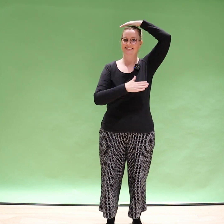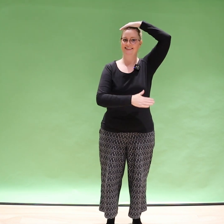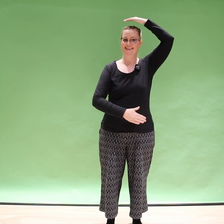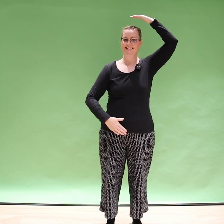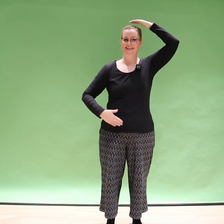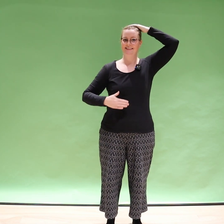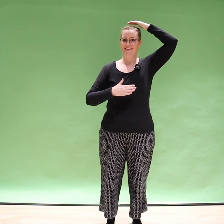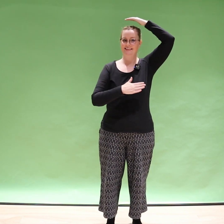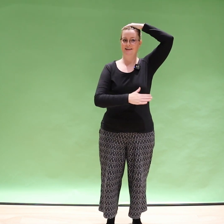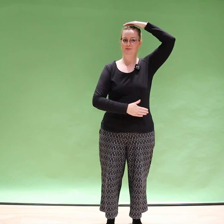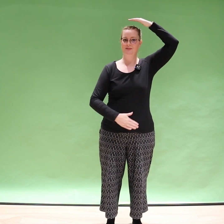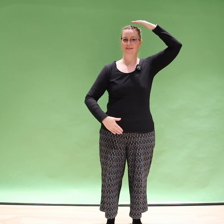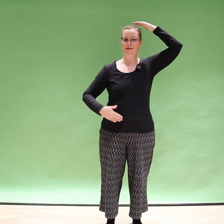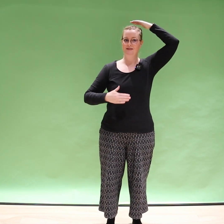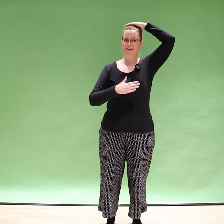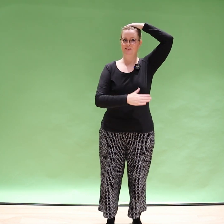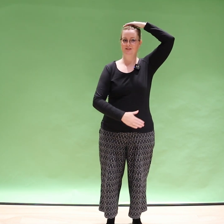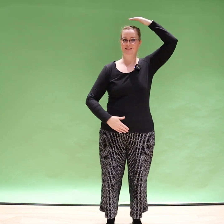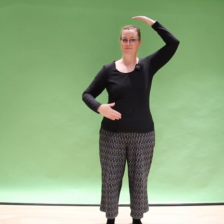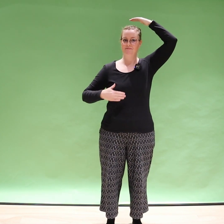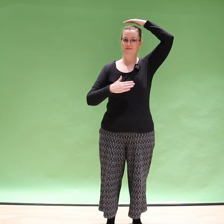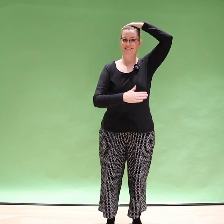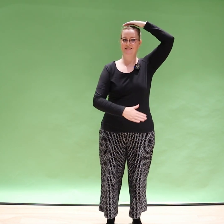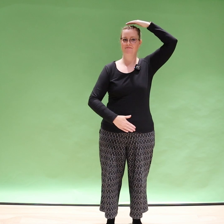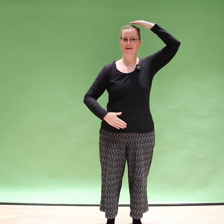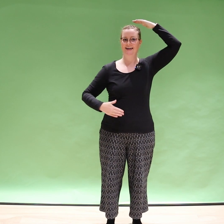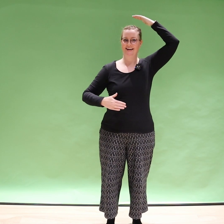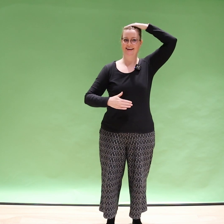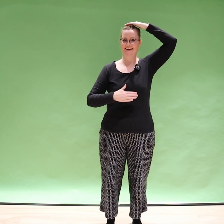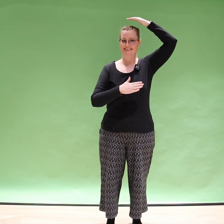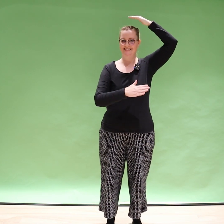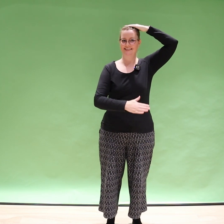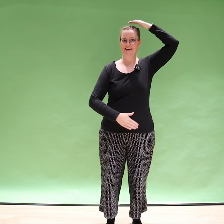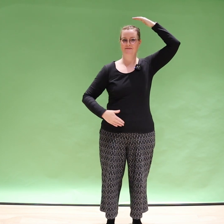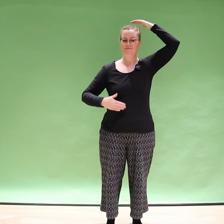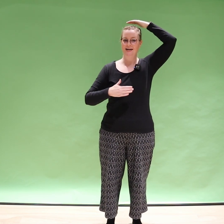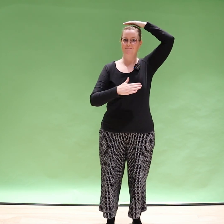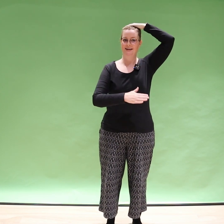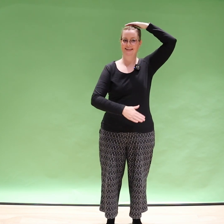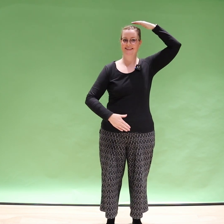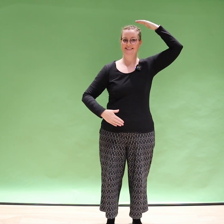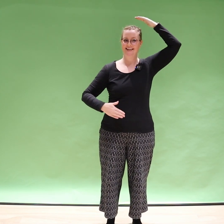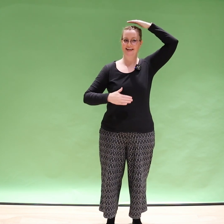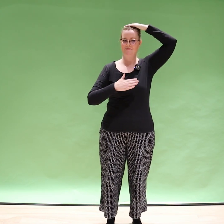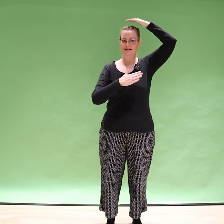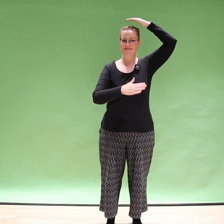taputtamaan tuossa vatsan päällä ja sitten pään päällä taas tekemään